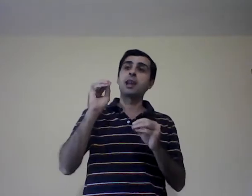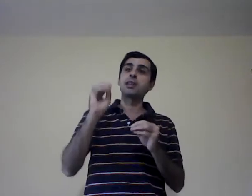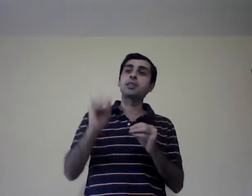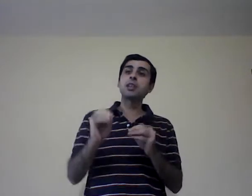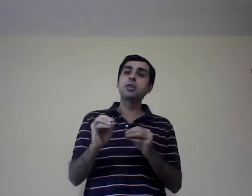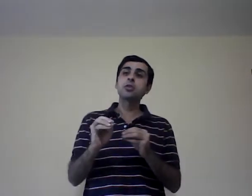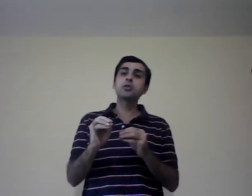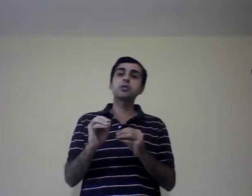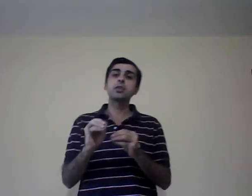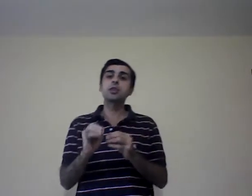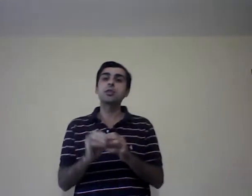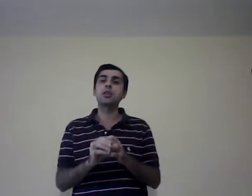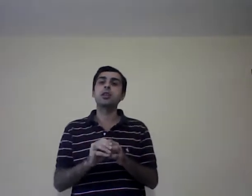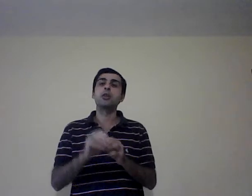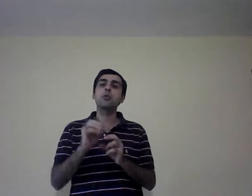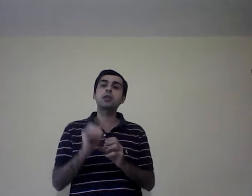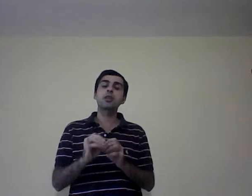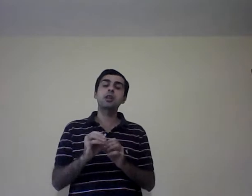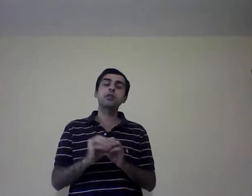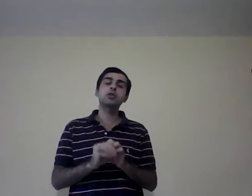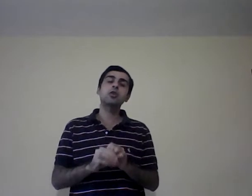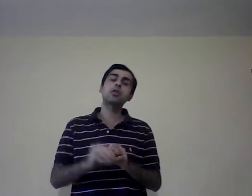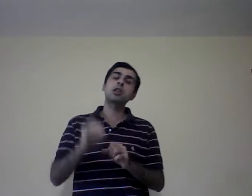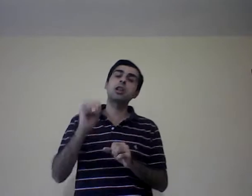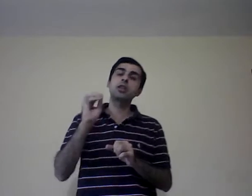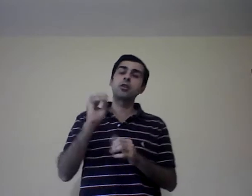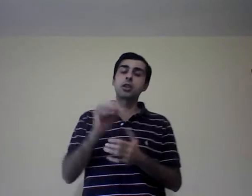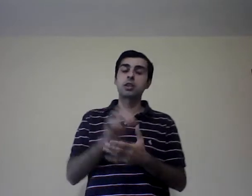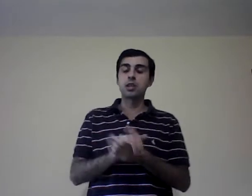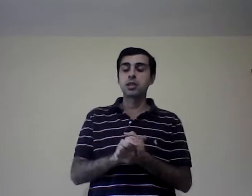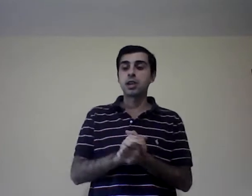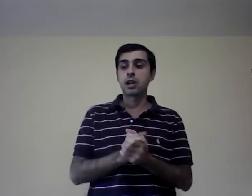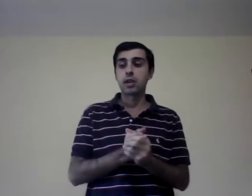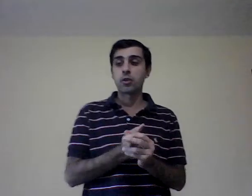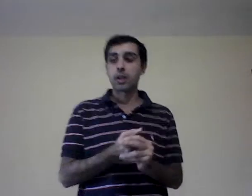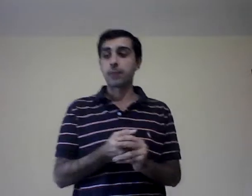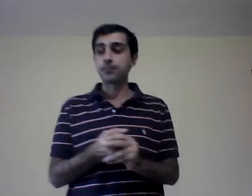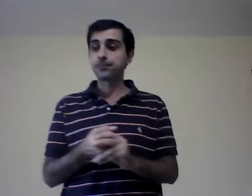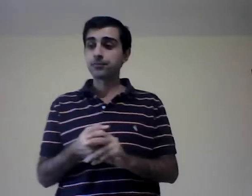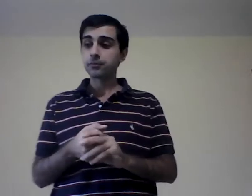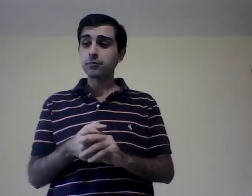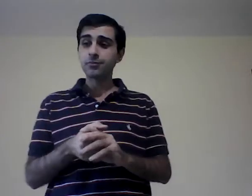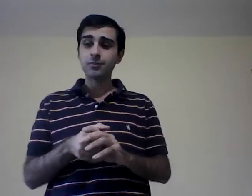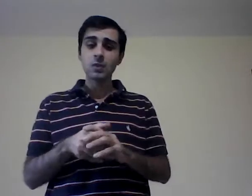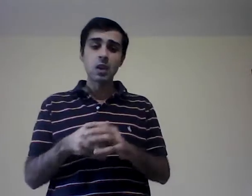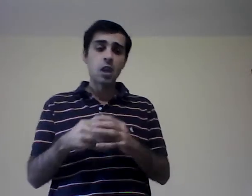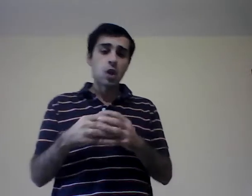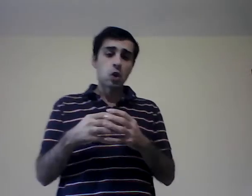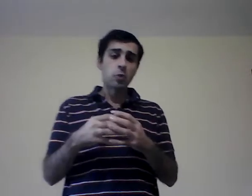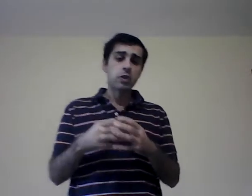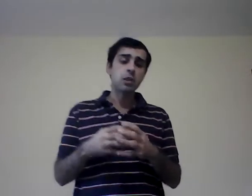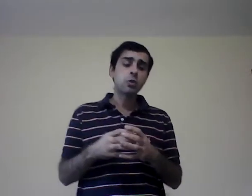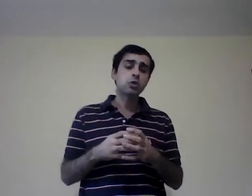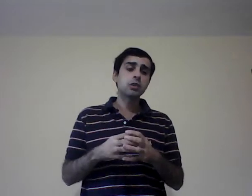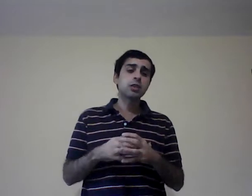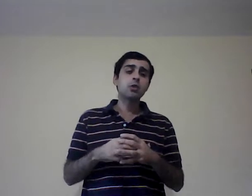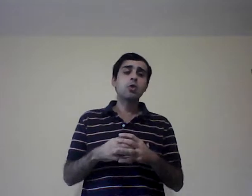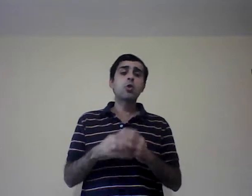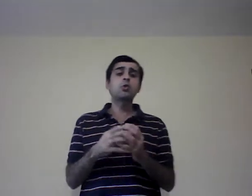planteos, si, de nuestra organización, que es lo que quieren llegar a lograr. Como dijimos, tiene un conjunto